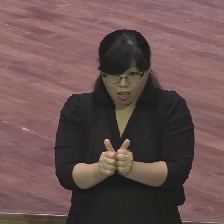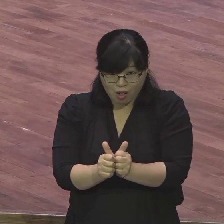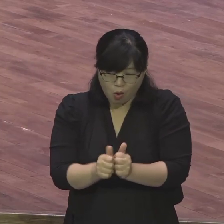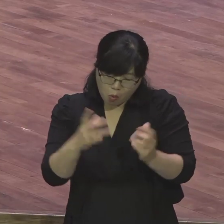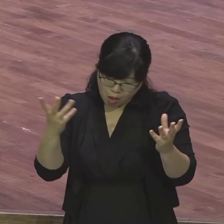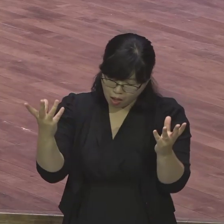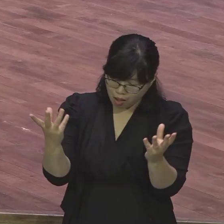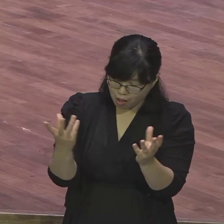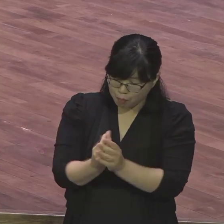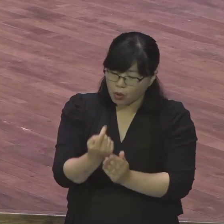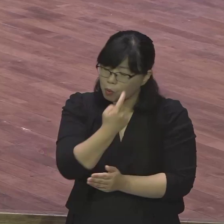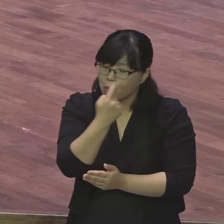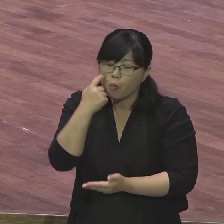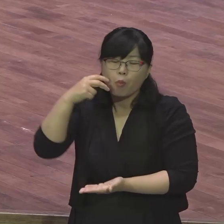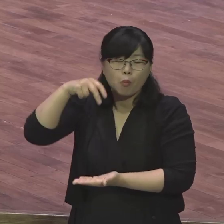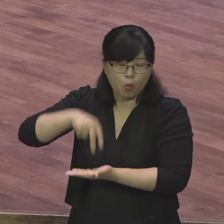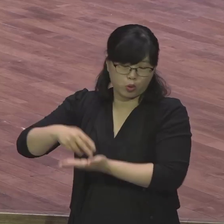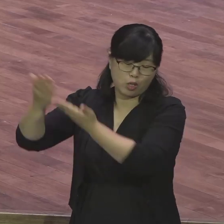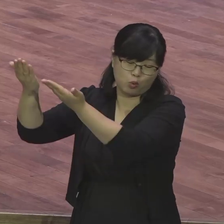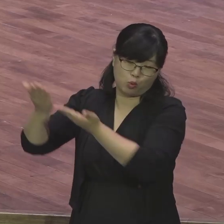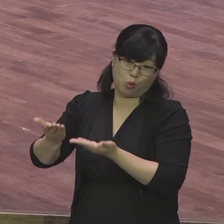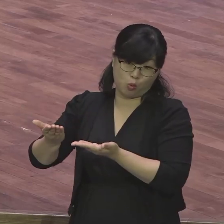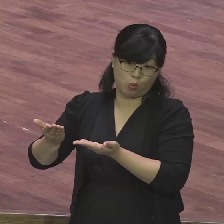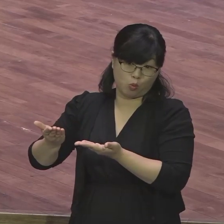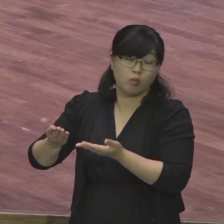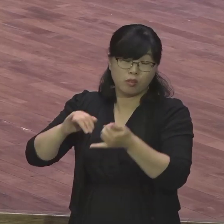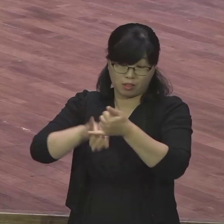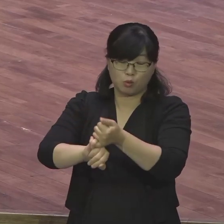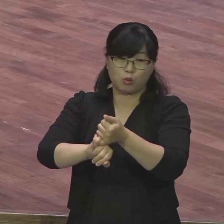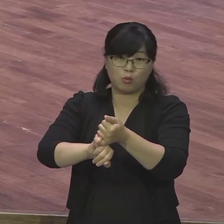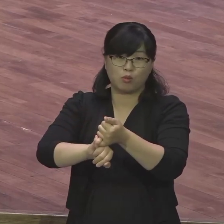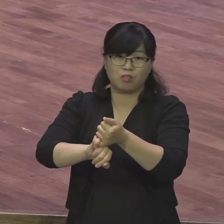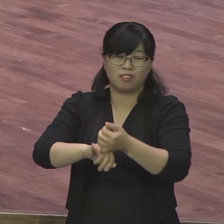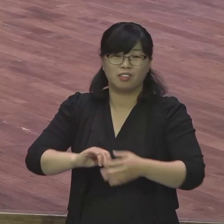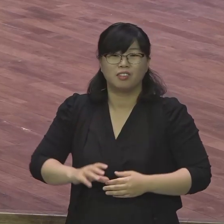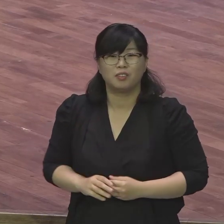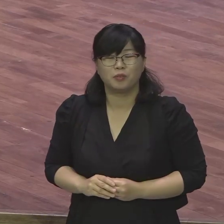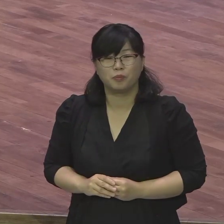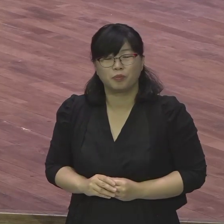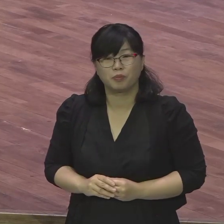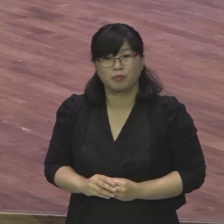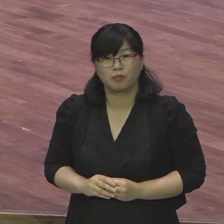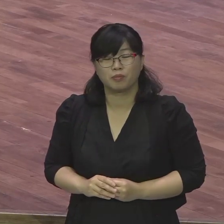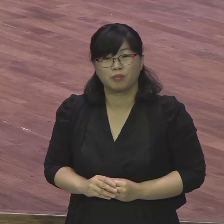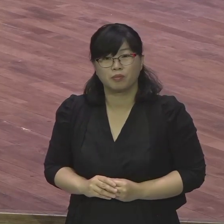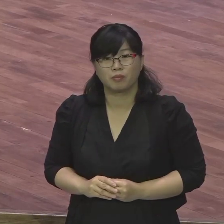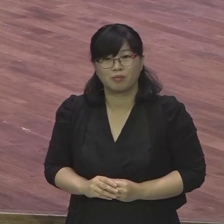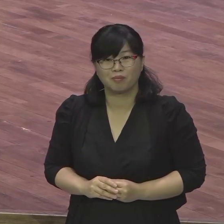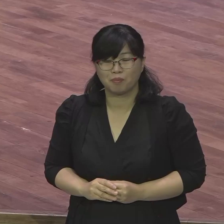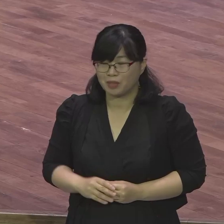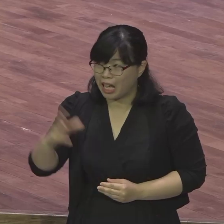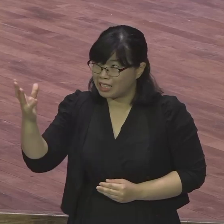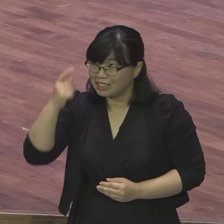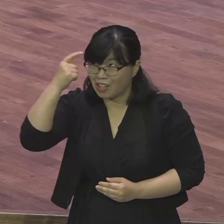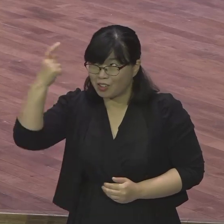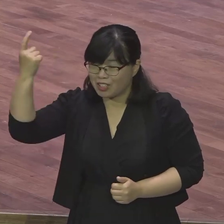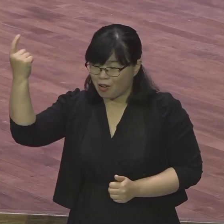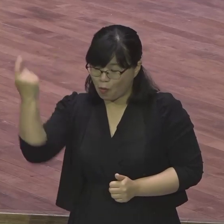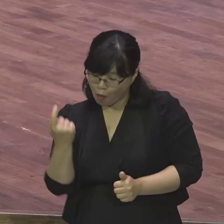계시기 때문이다 그 말이에요 가장 강력한 배경이 되어주겠다는 겁니다 이런 광야